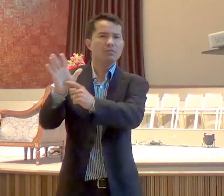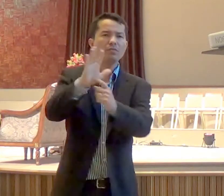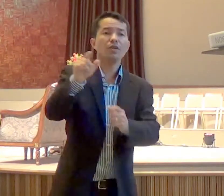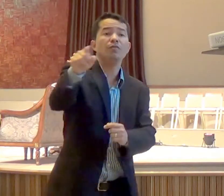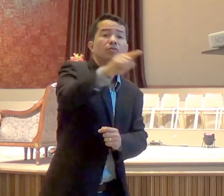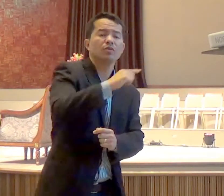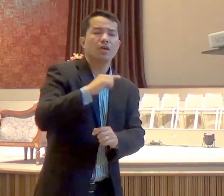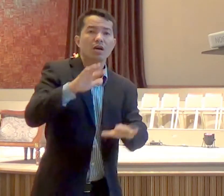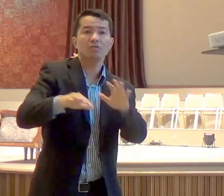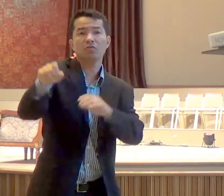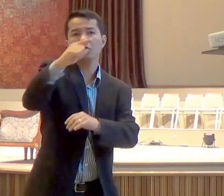de ateus,